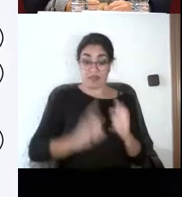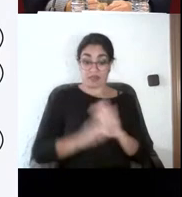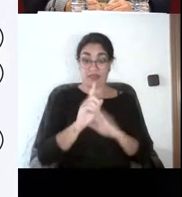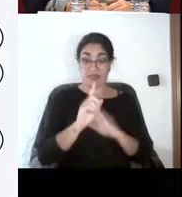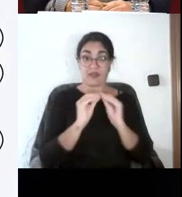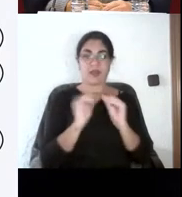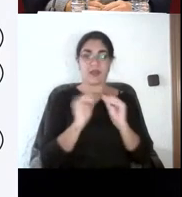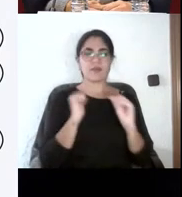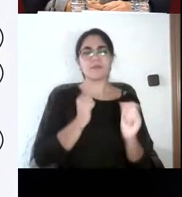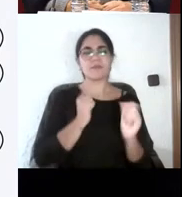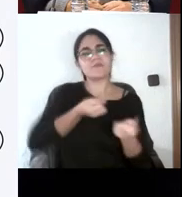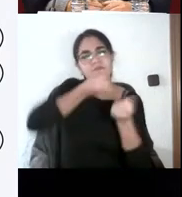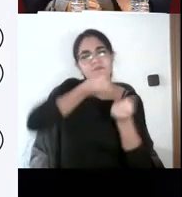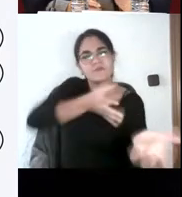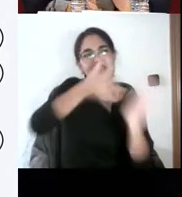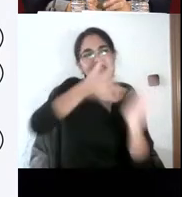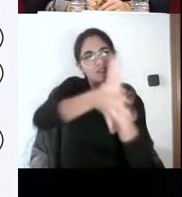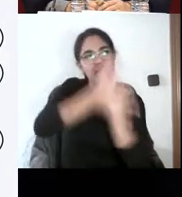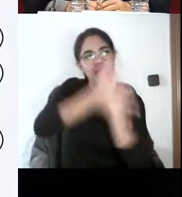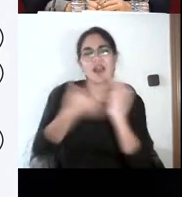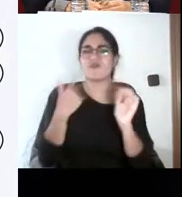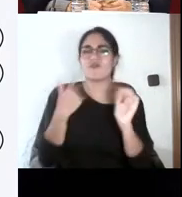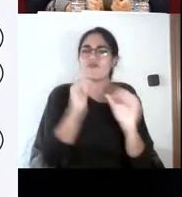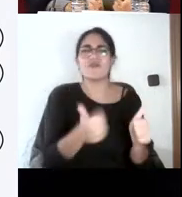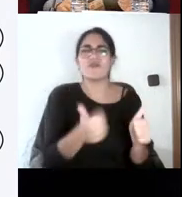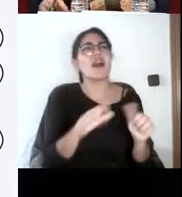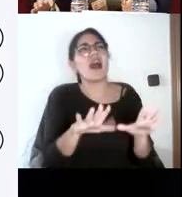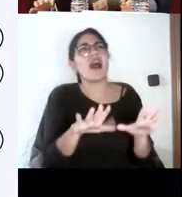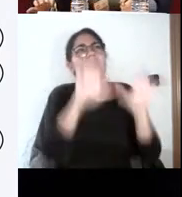aula. Por ahí tendríamos que plantearnos, no sé qué pensar.